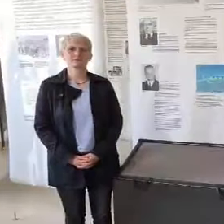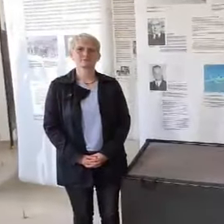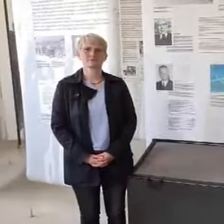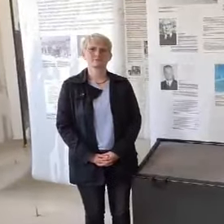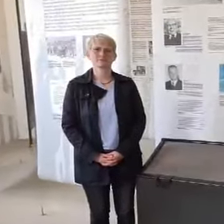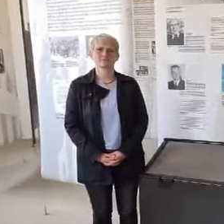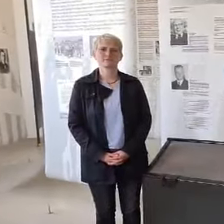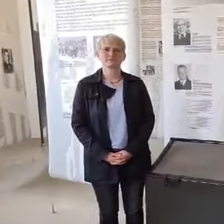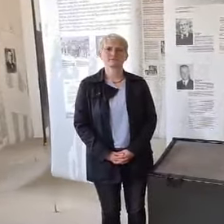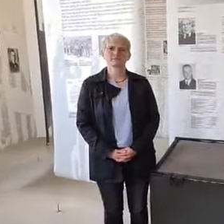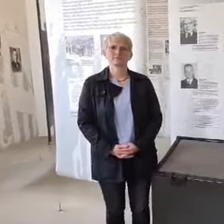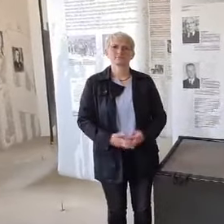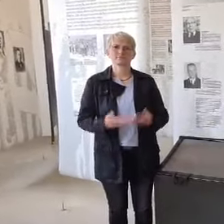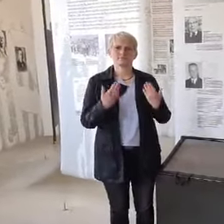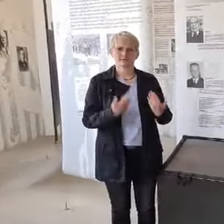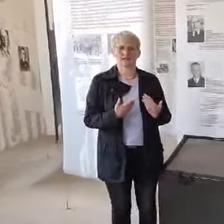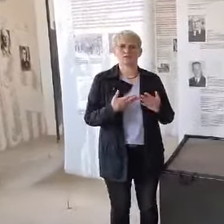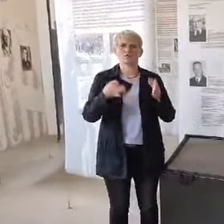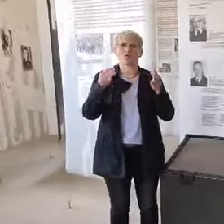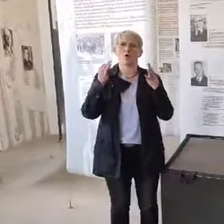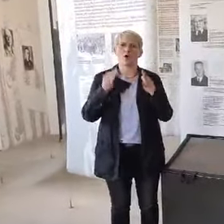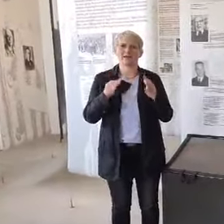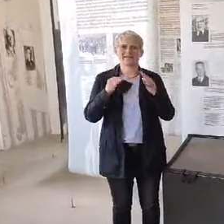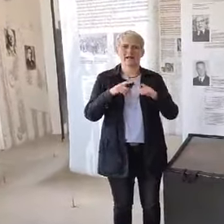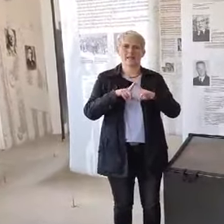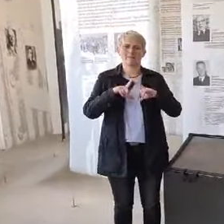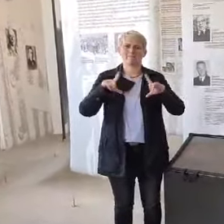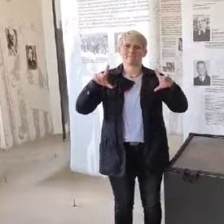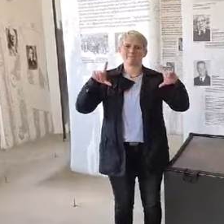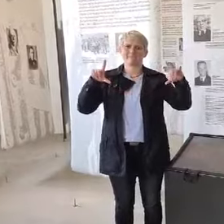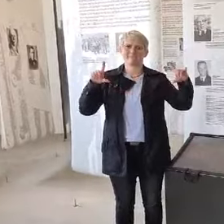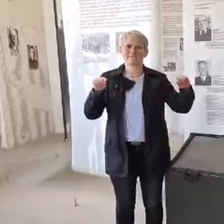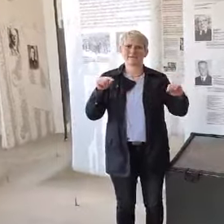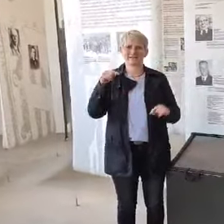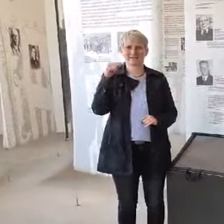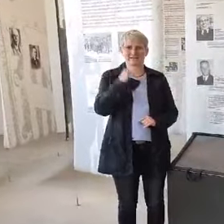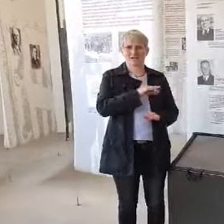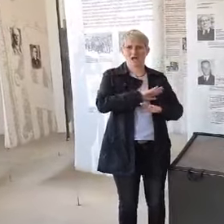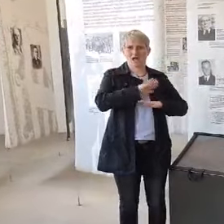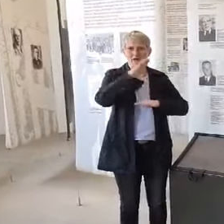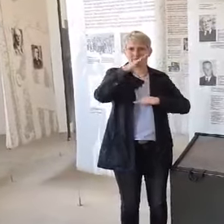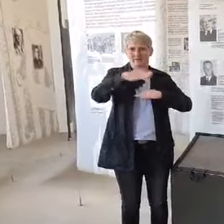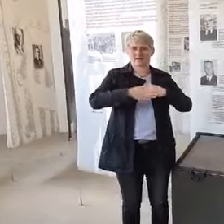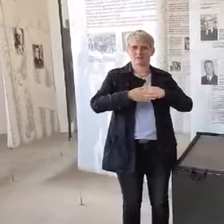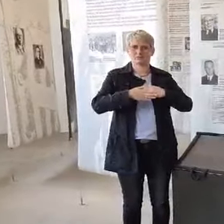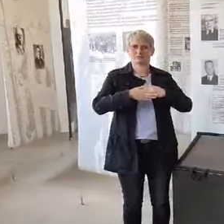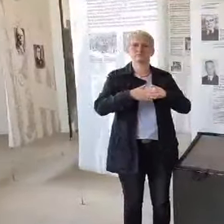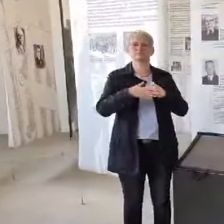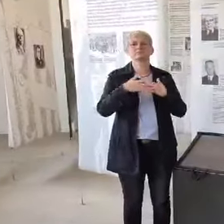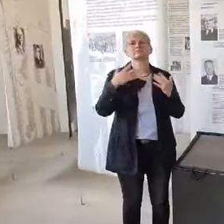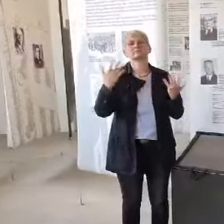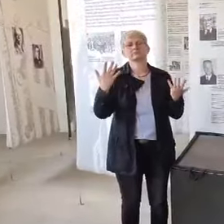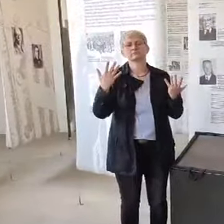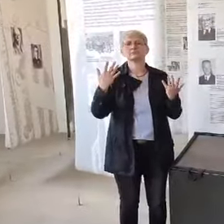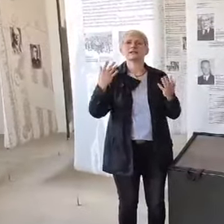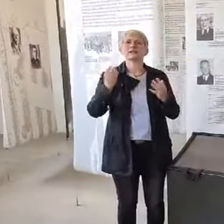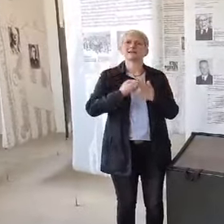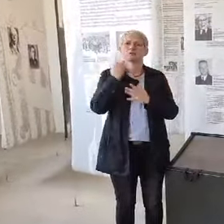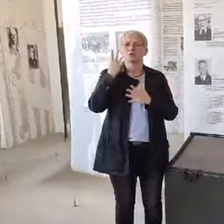So, das Originalbild befindet sich hier abgedeckt, natürlich auch zur Sicherheit vor dem